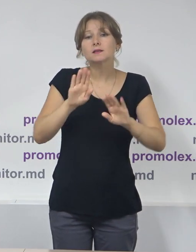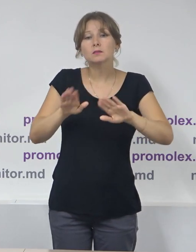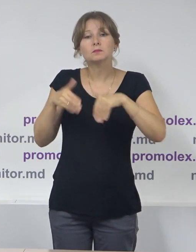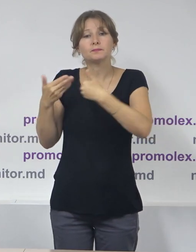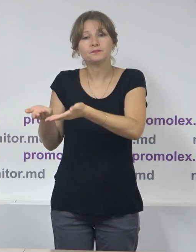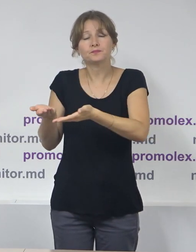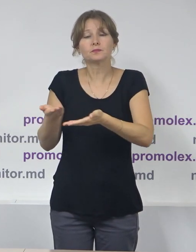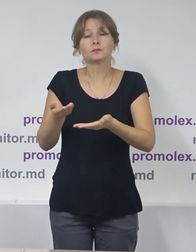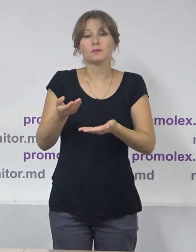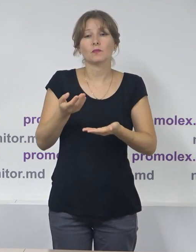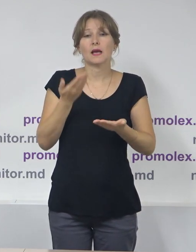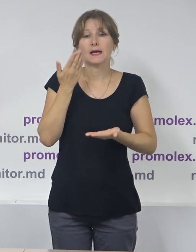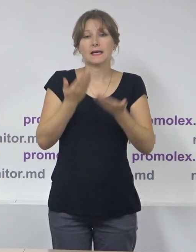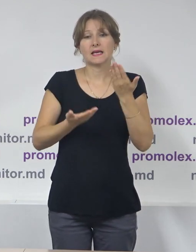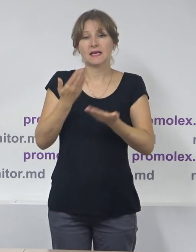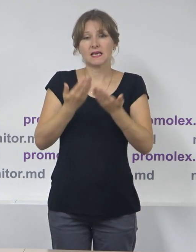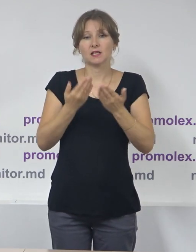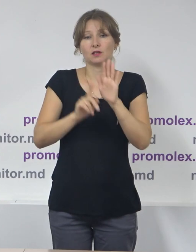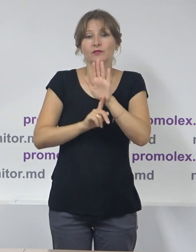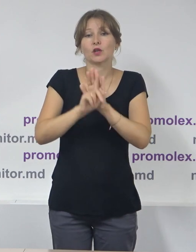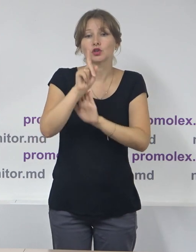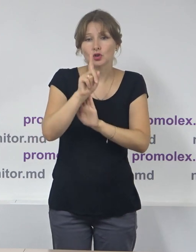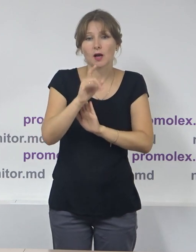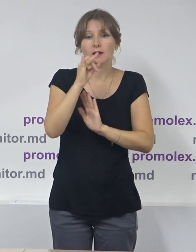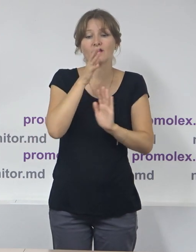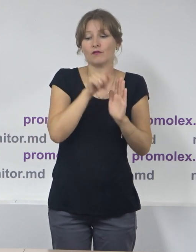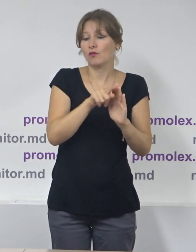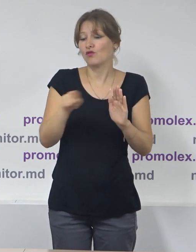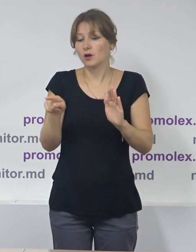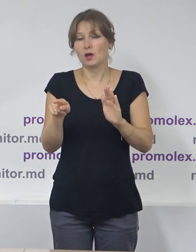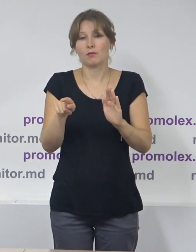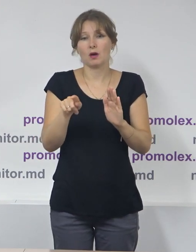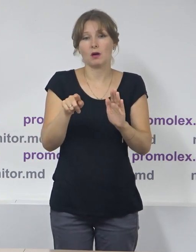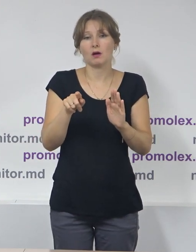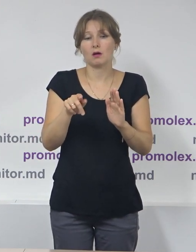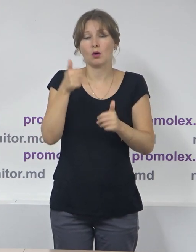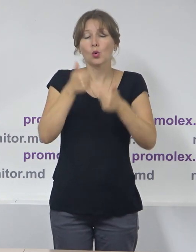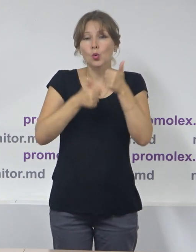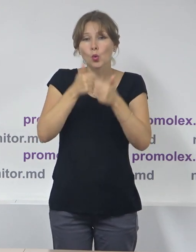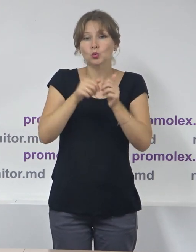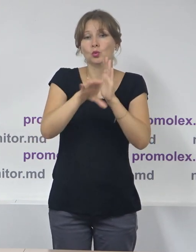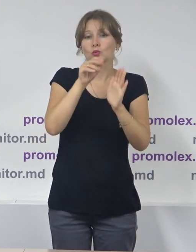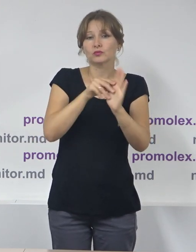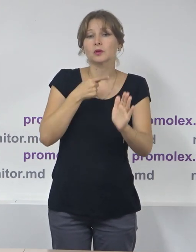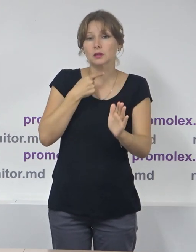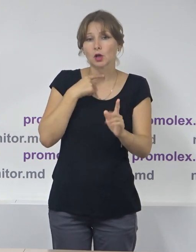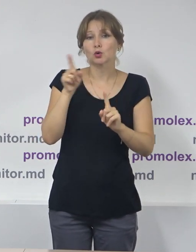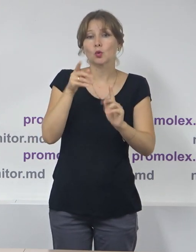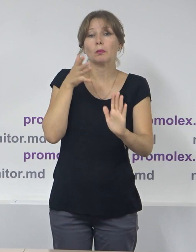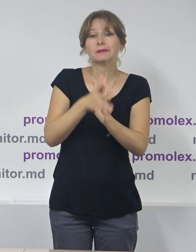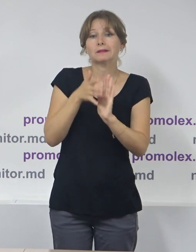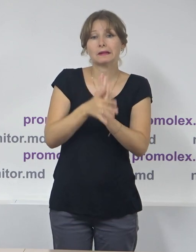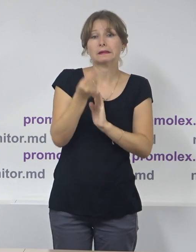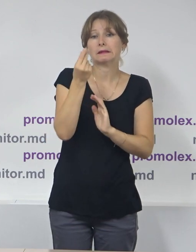În perioada primărgătoare perioadei electorale și în perioada electorală, promolex a constatat utilizarea abuzivă a resurselor administrative în